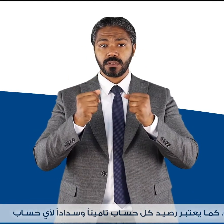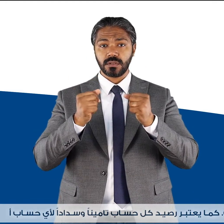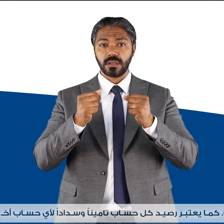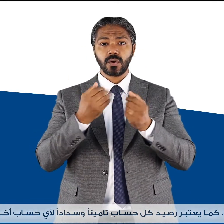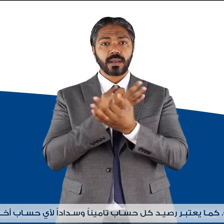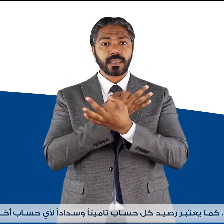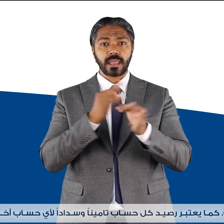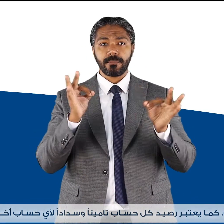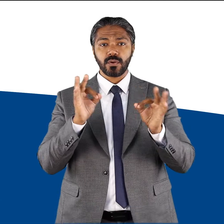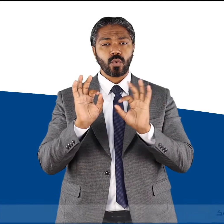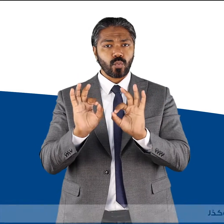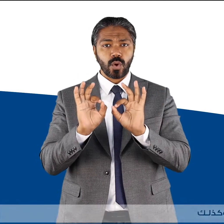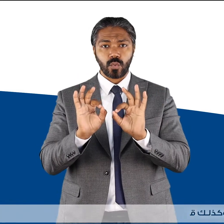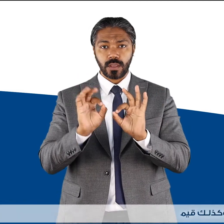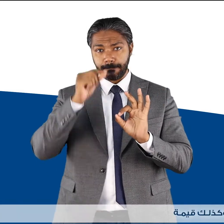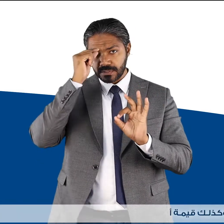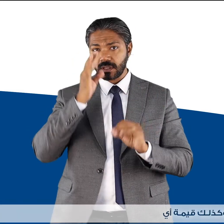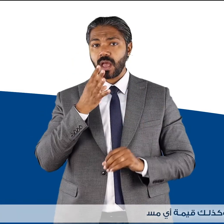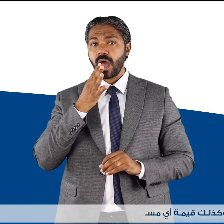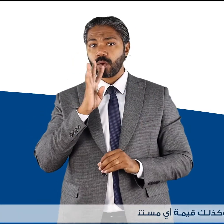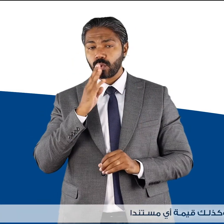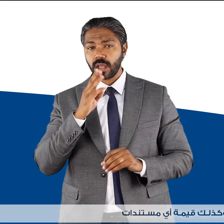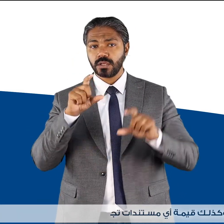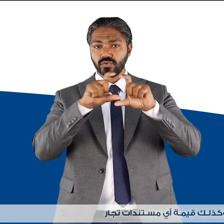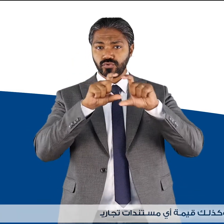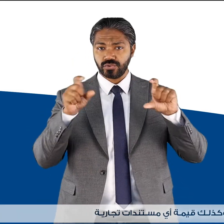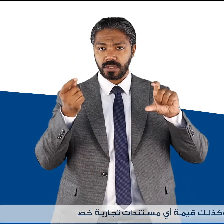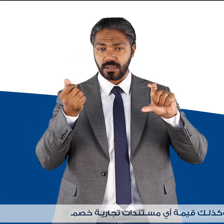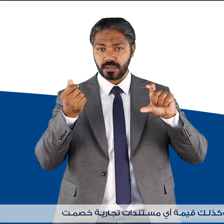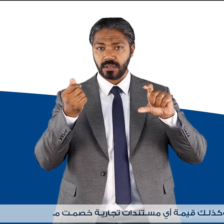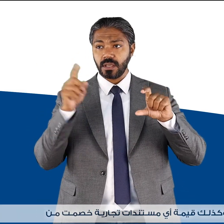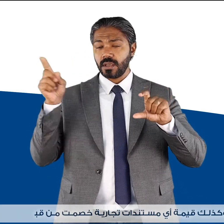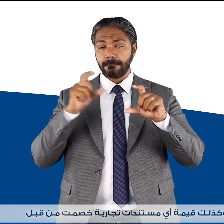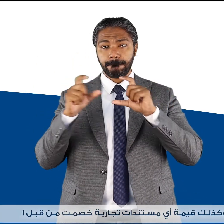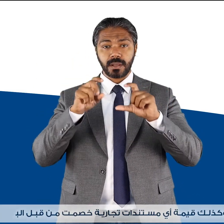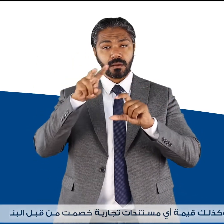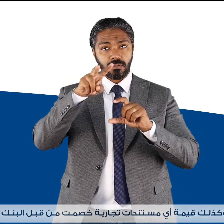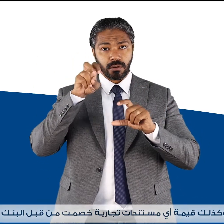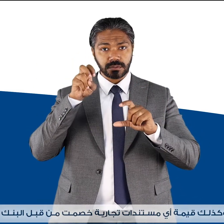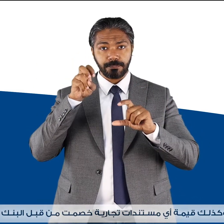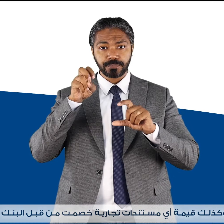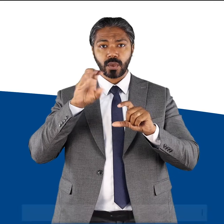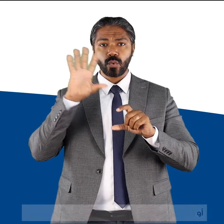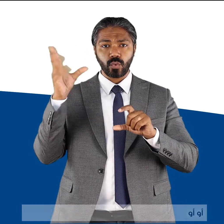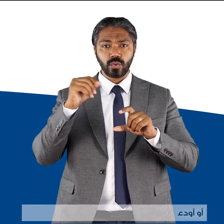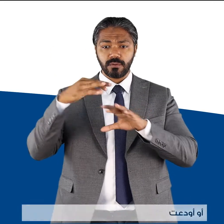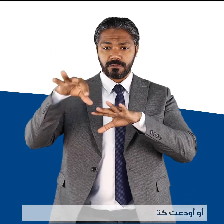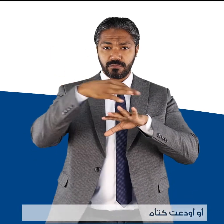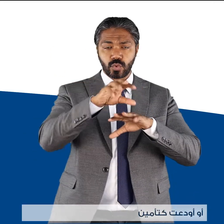حساب آخر وكذلك قيمة أي مستندات تجارية خصمت من قبل البنك أو أودعت كتأمين